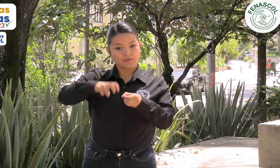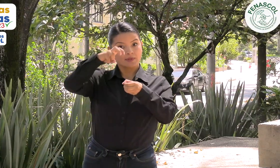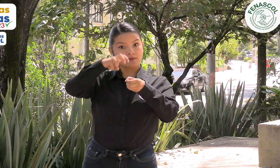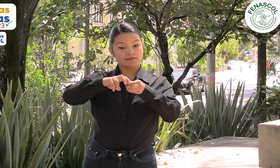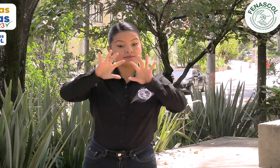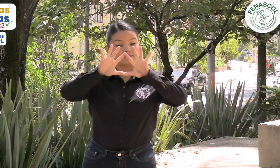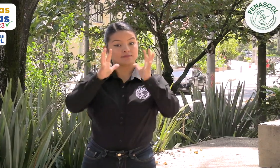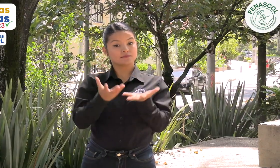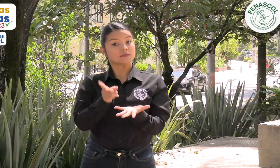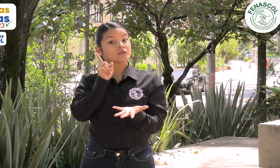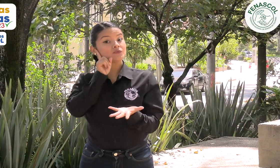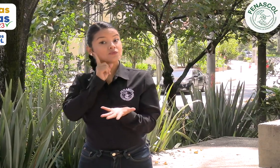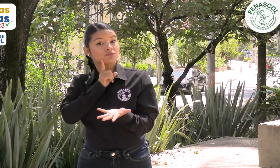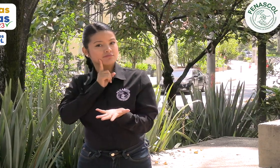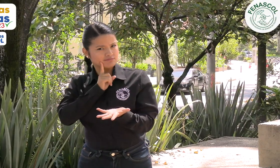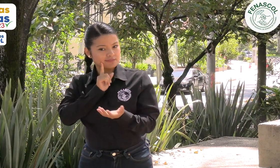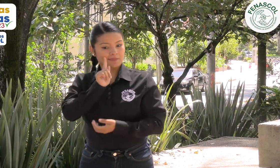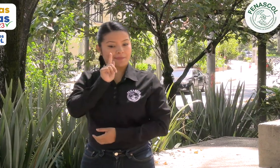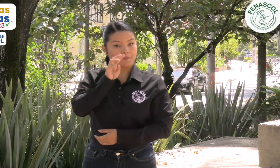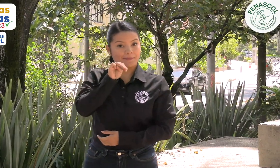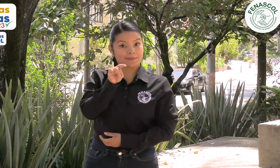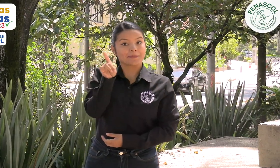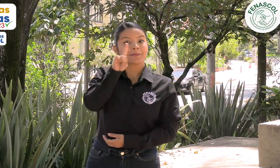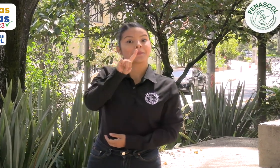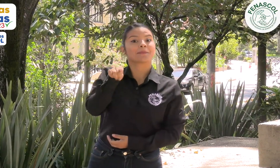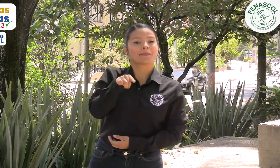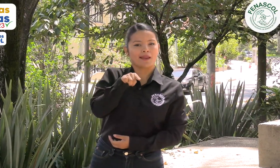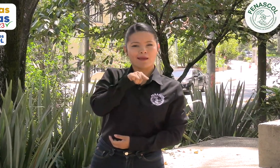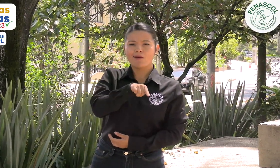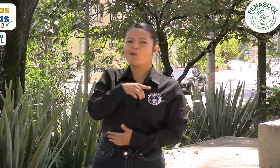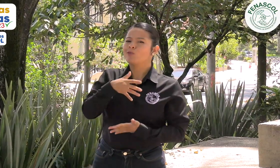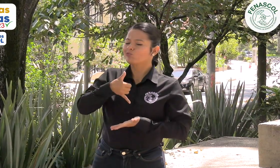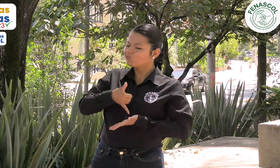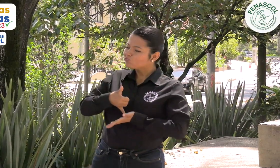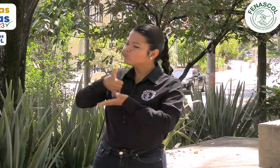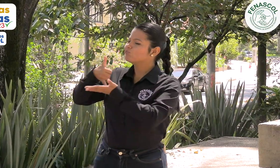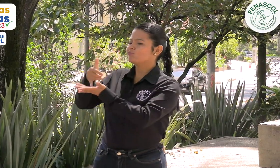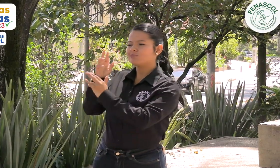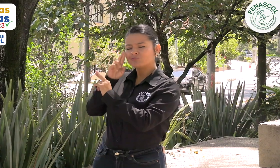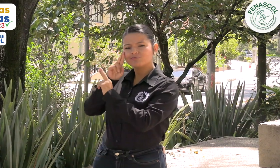Reconocimiento a FENASCOL por la Federación Mundial de Sordos, FMS.